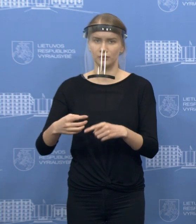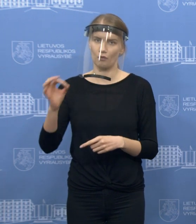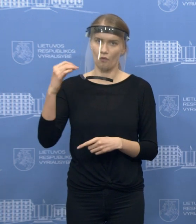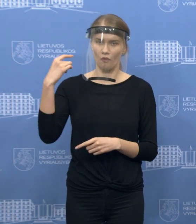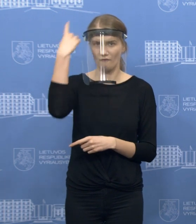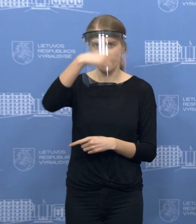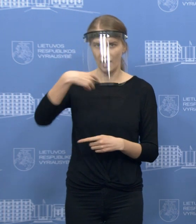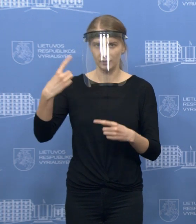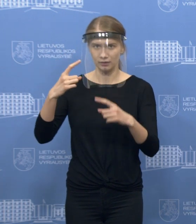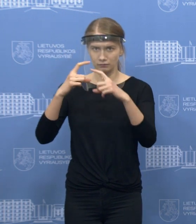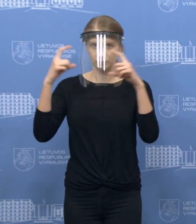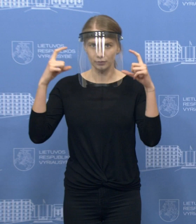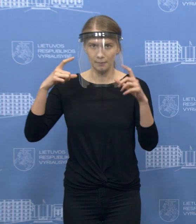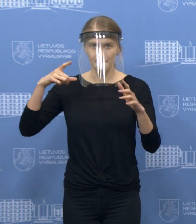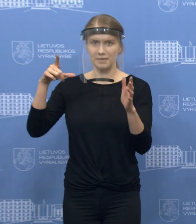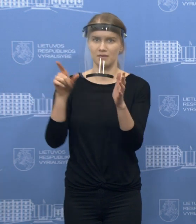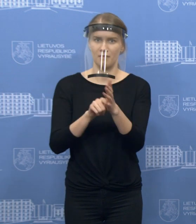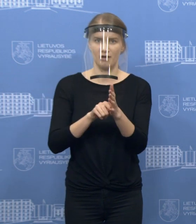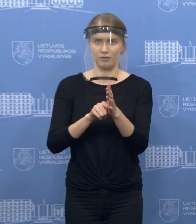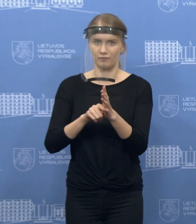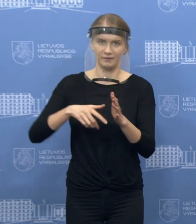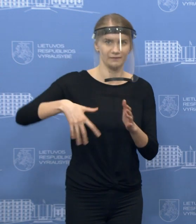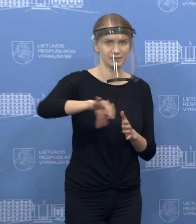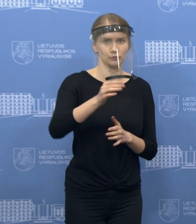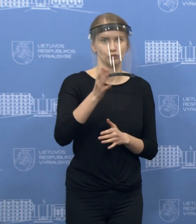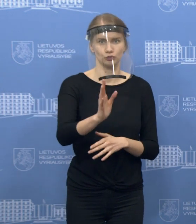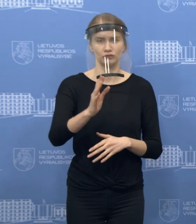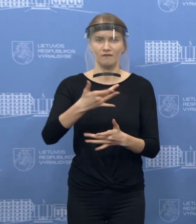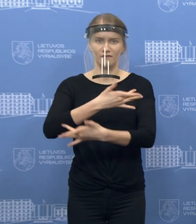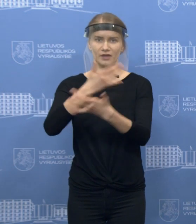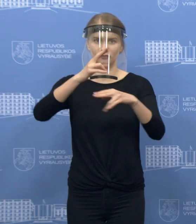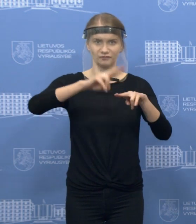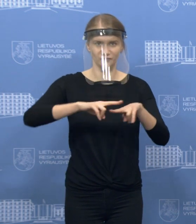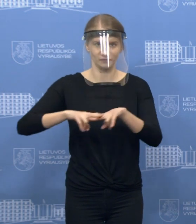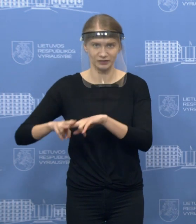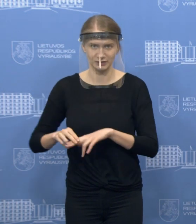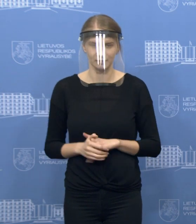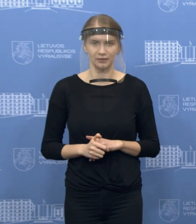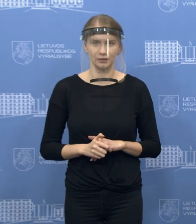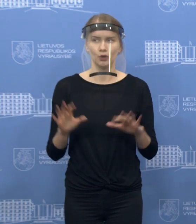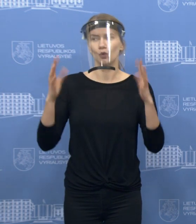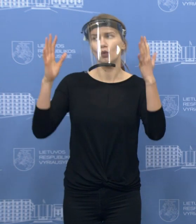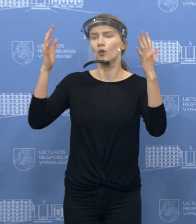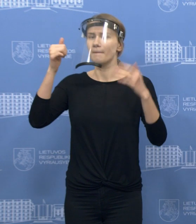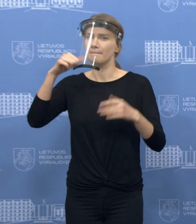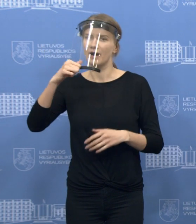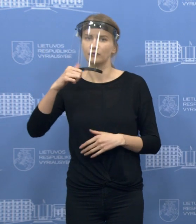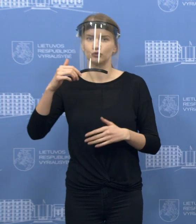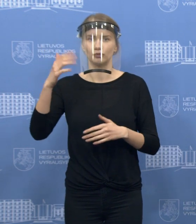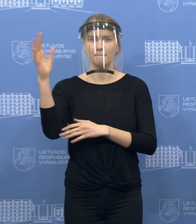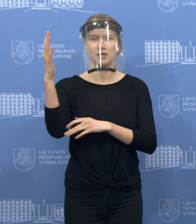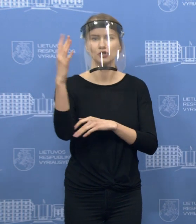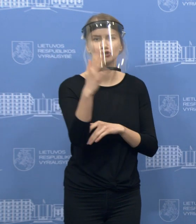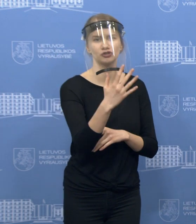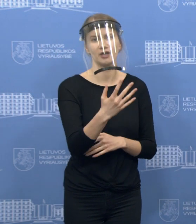veida privalomo dėvėjimo viešuose vietuose, vėlgi supraskime, tai neapsuličiai, jeigu jūs einate, esate miške,